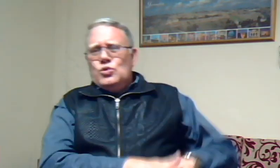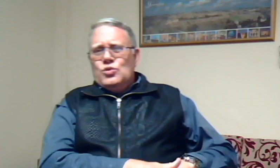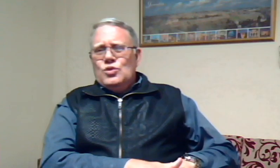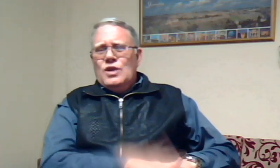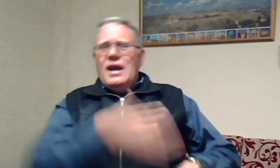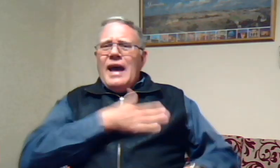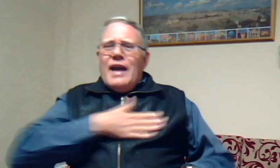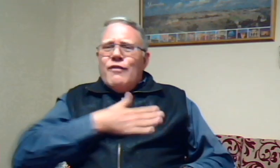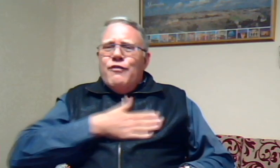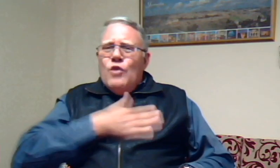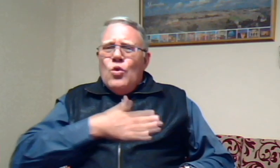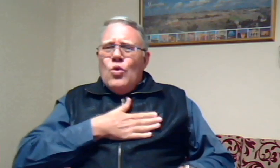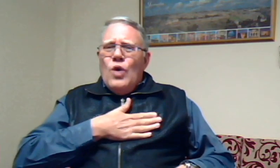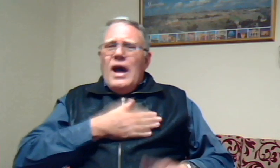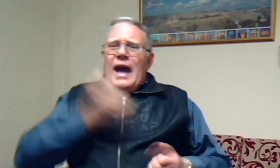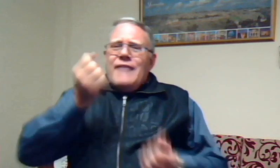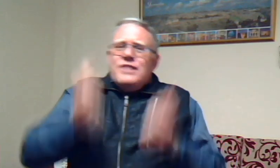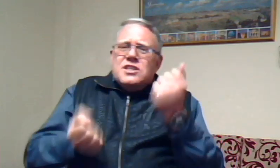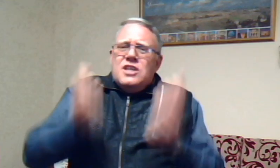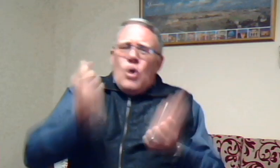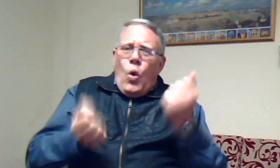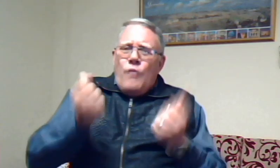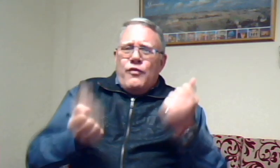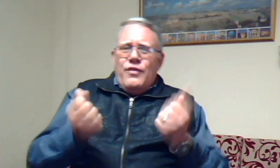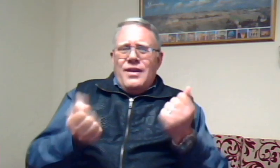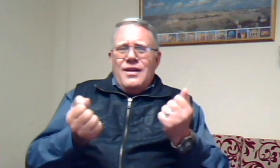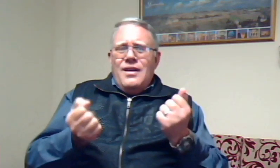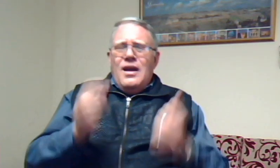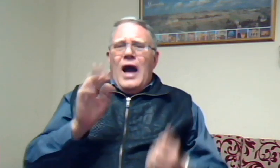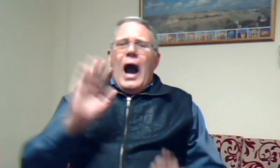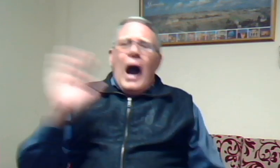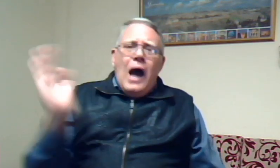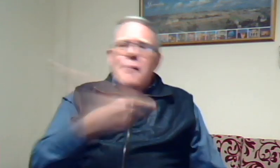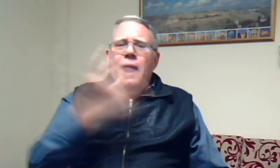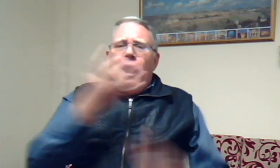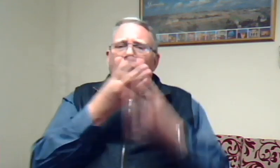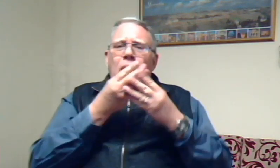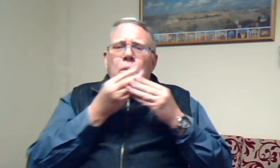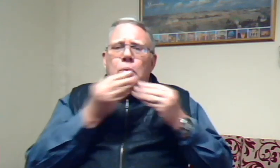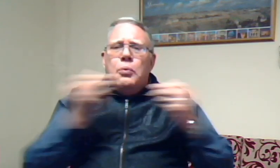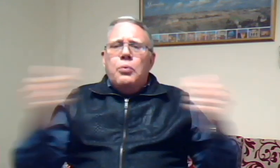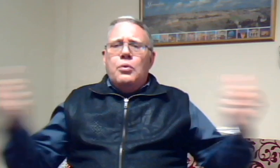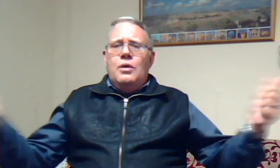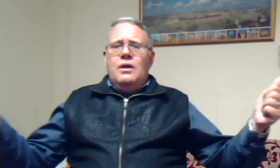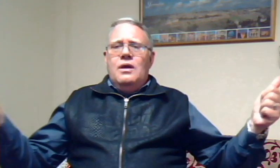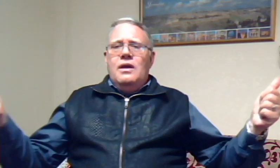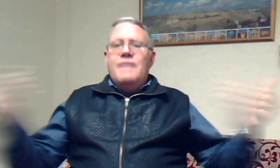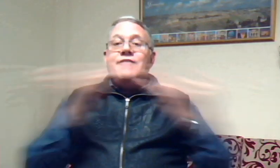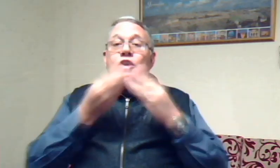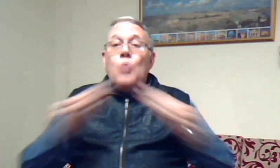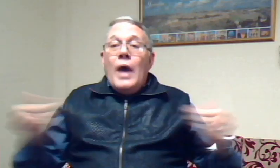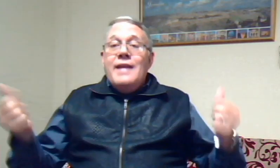ek voel ek was in die hof amal verdwijn